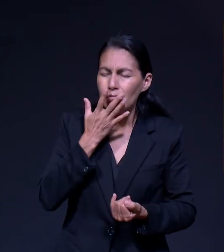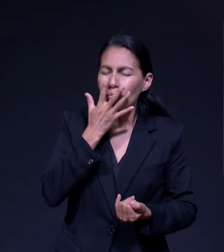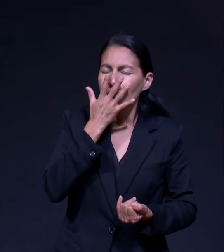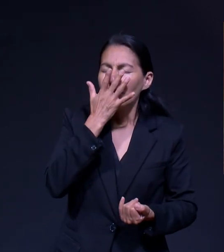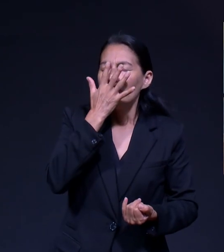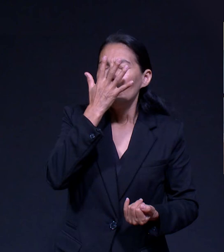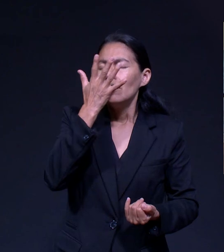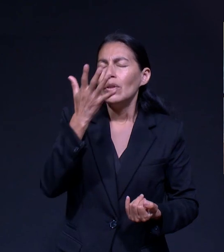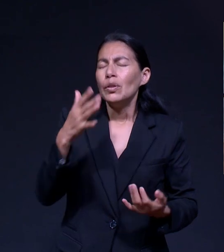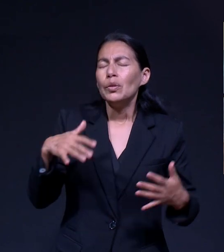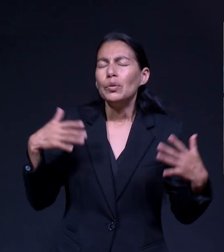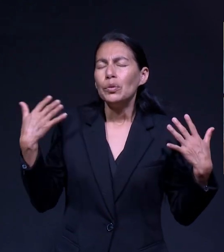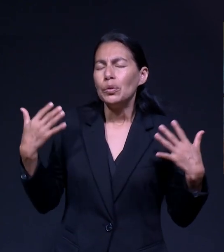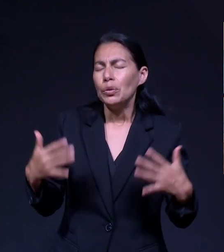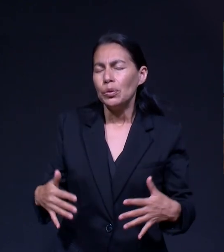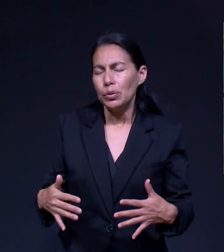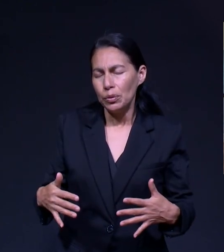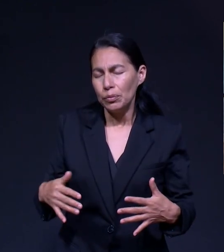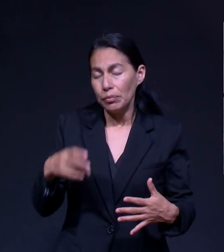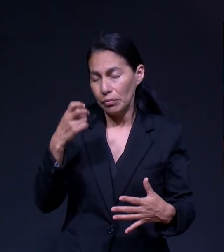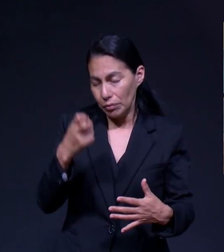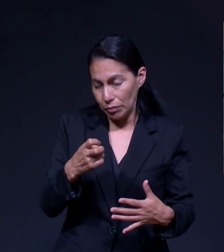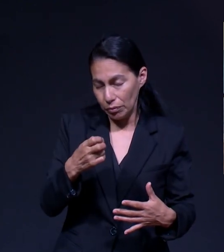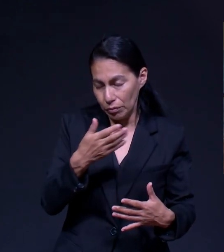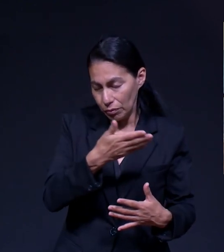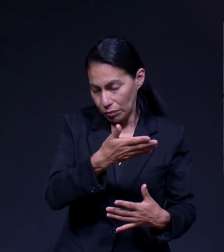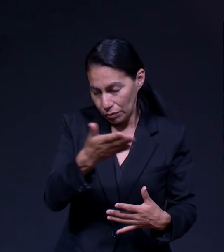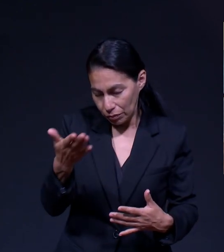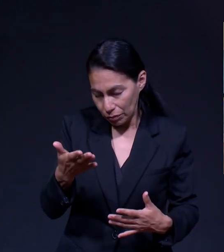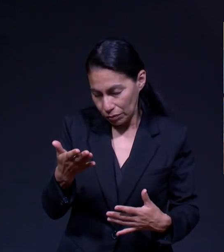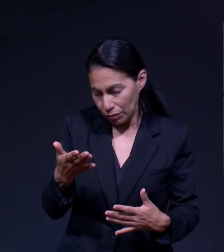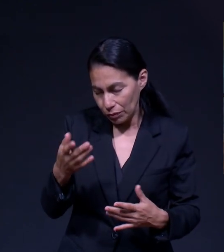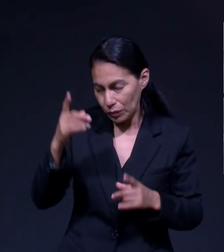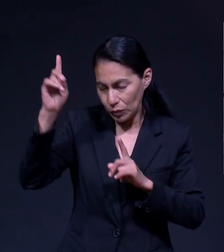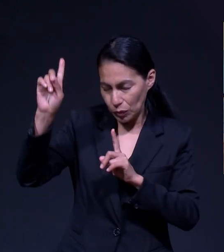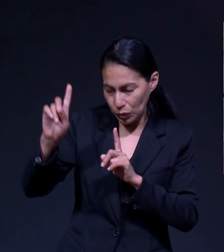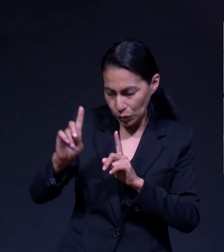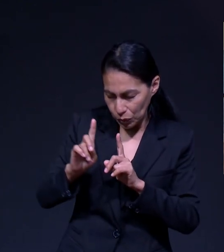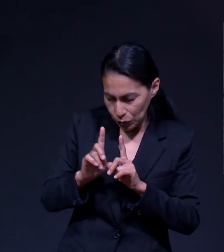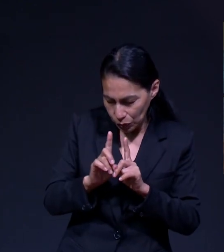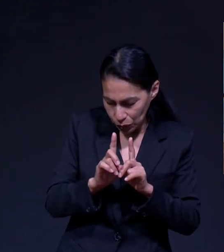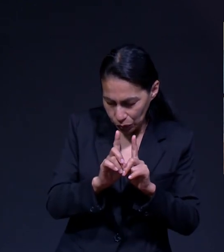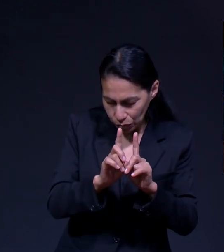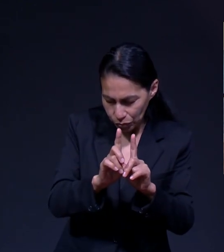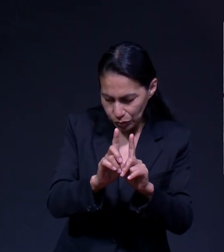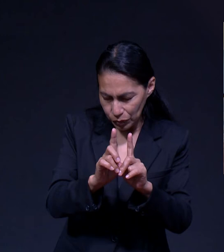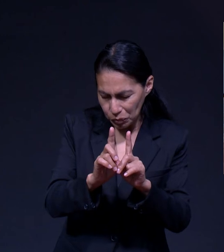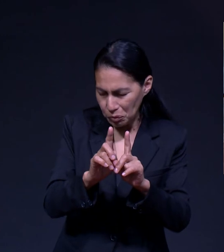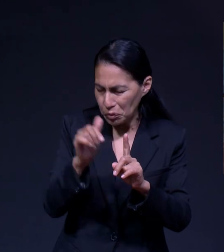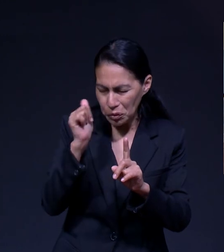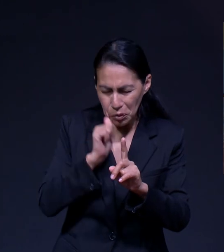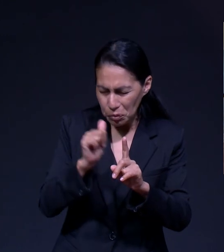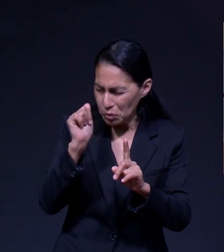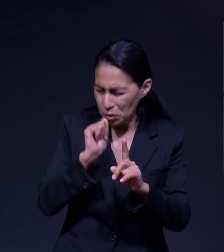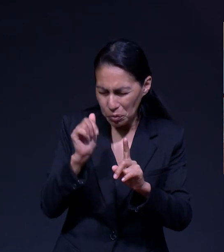y puede darles la percepción de tu presencia en cada momento de su vida.